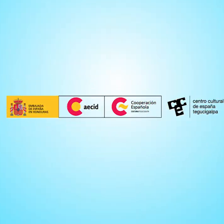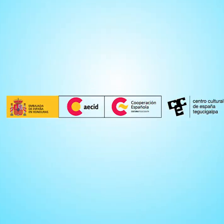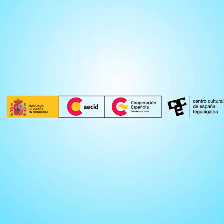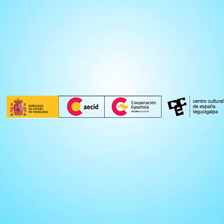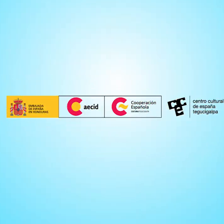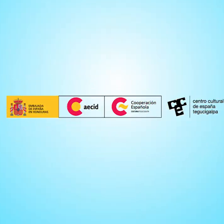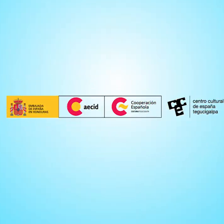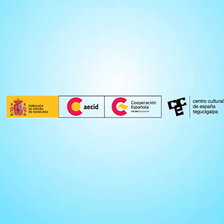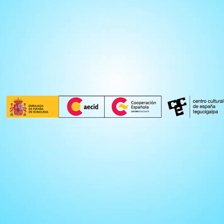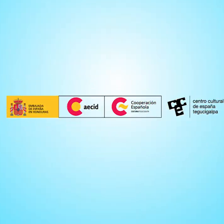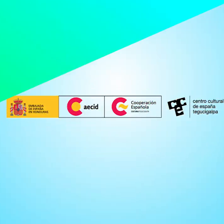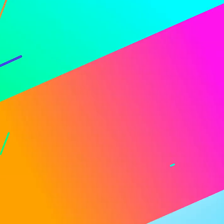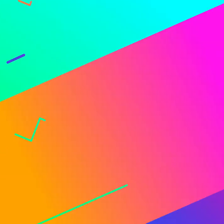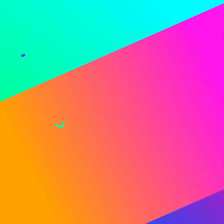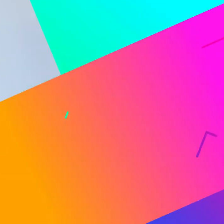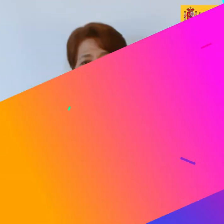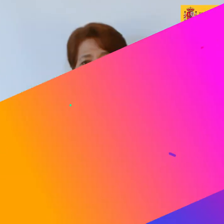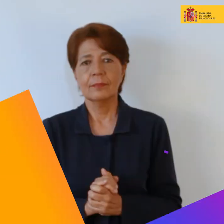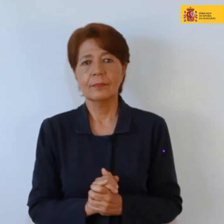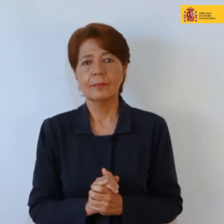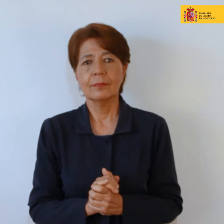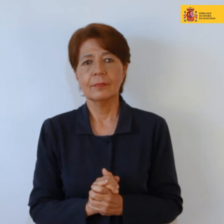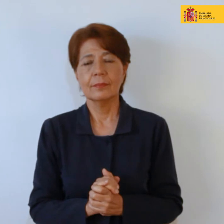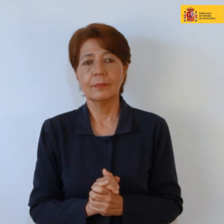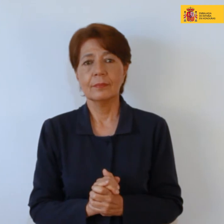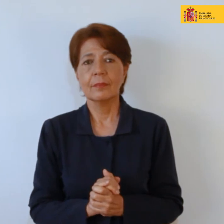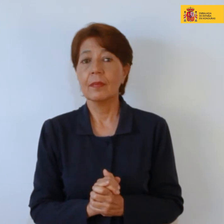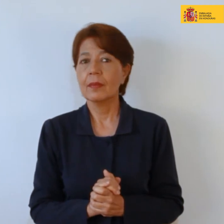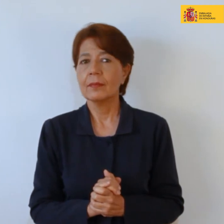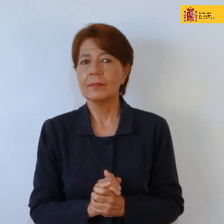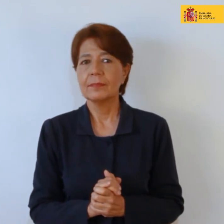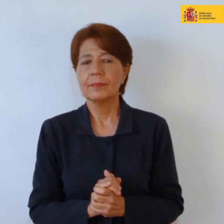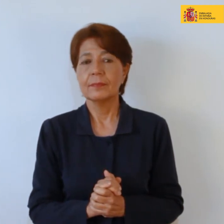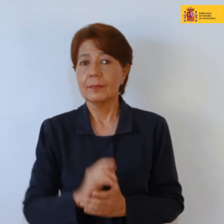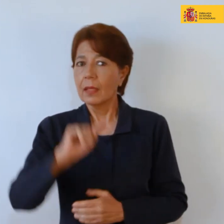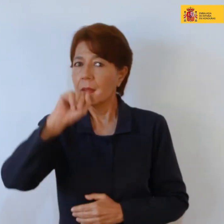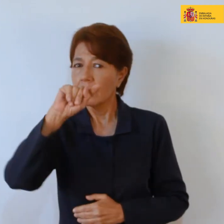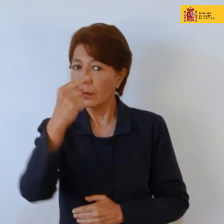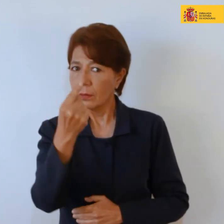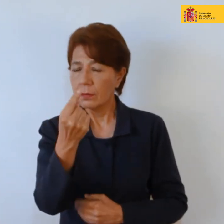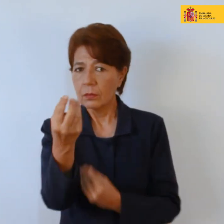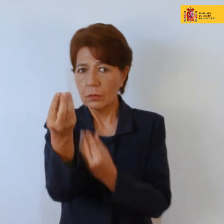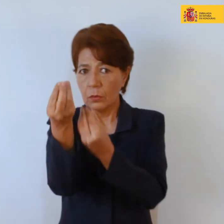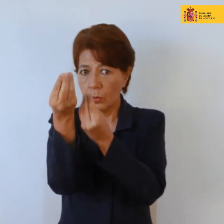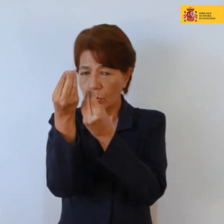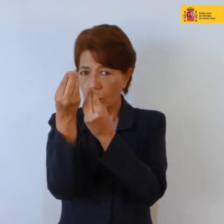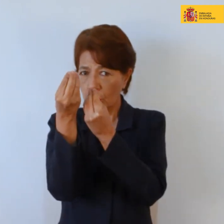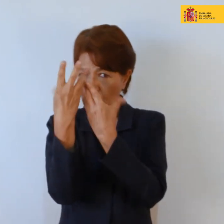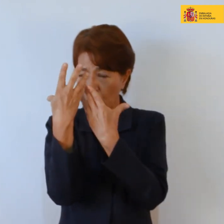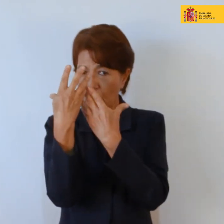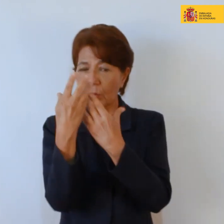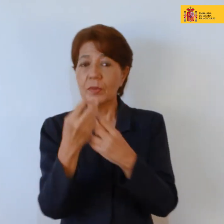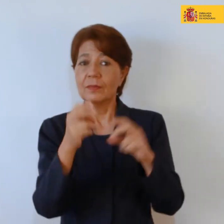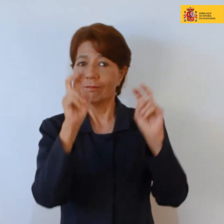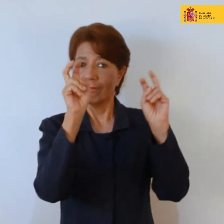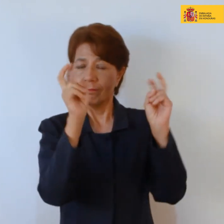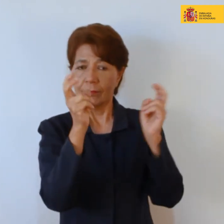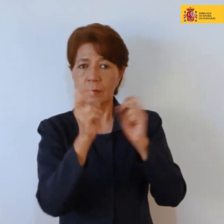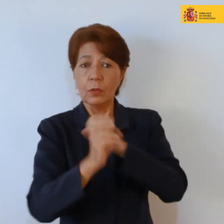¿Qué es de La primera toma de contacto que tuve con la problemática del